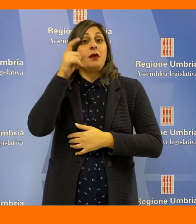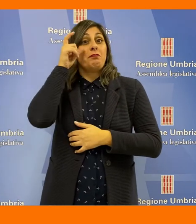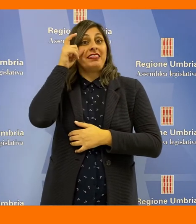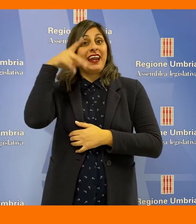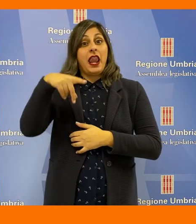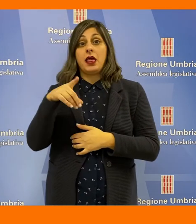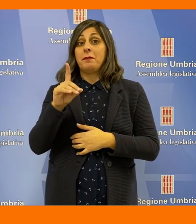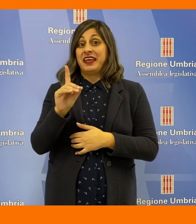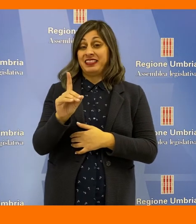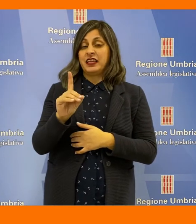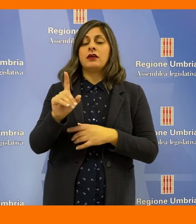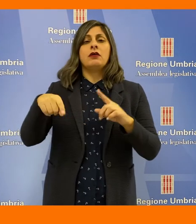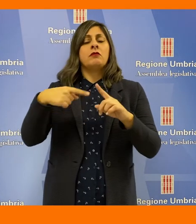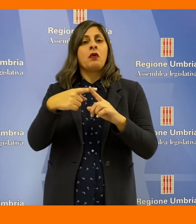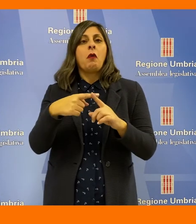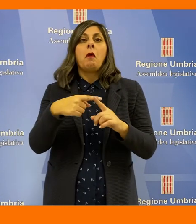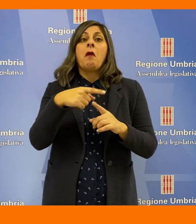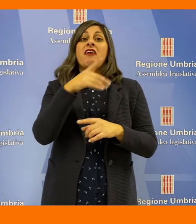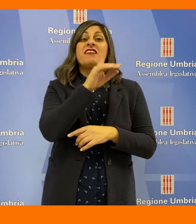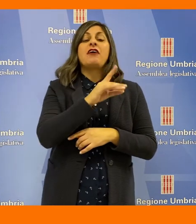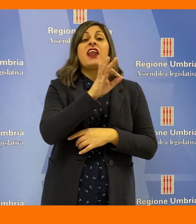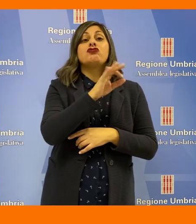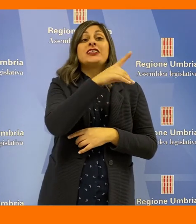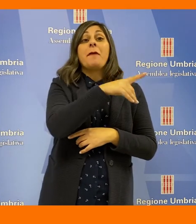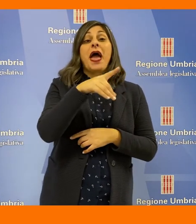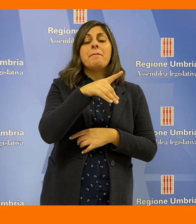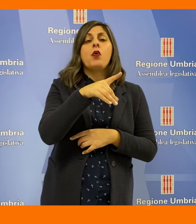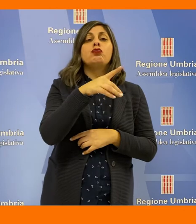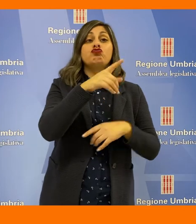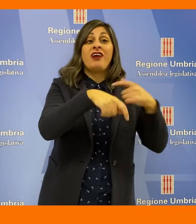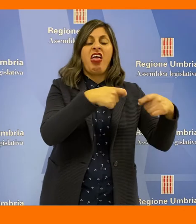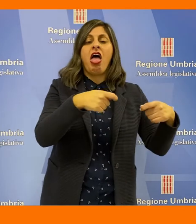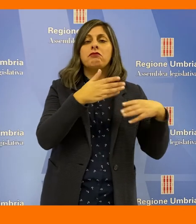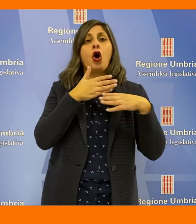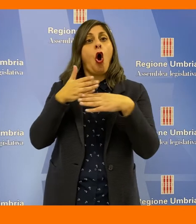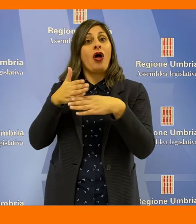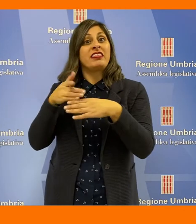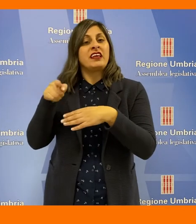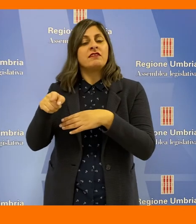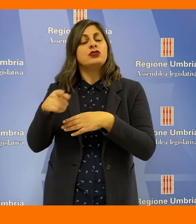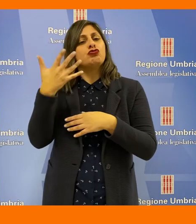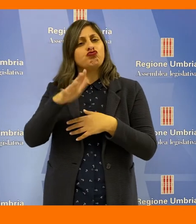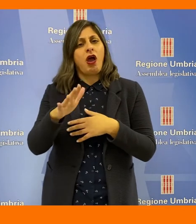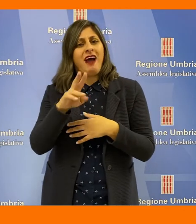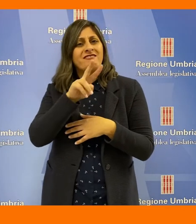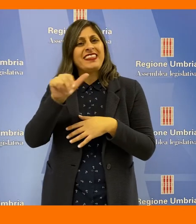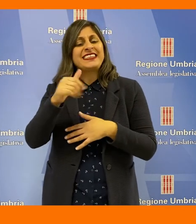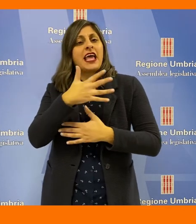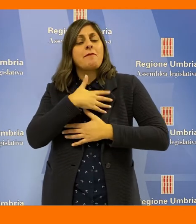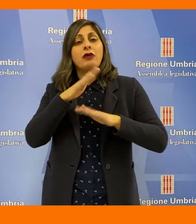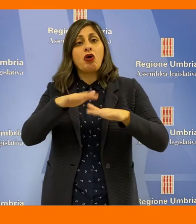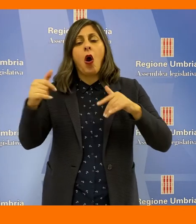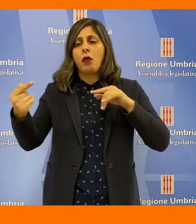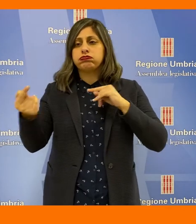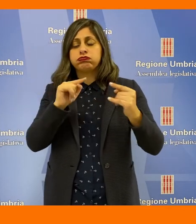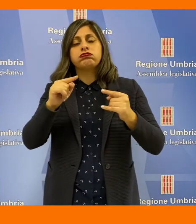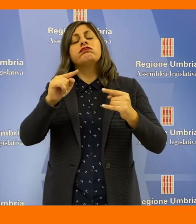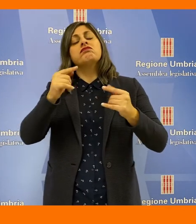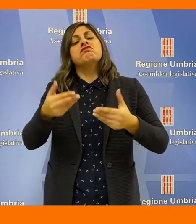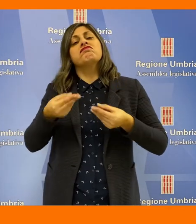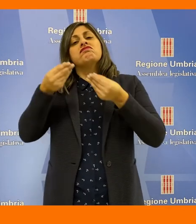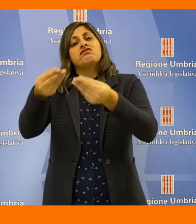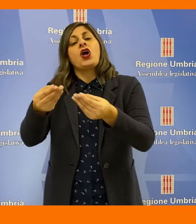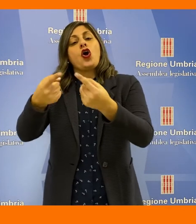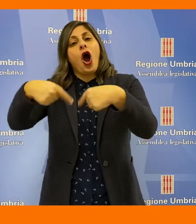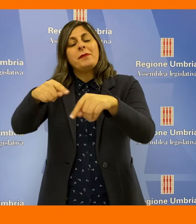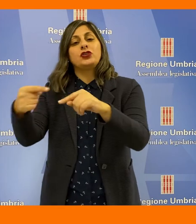L'atto, d'iniziativa di Michele Bettarelli del Partito Democratico e poi condiviso da Francesca Peppucci della Lega, già discusso in aula lo scorso